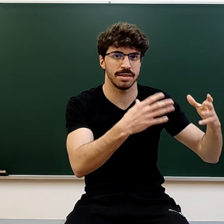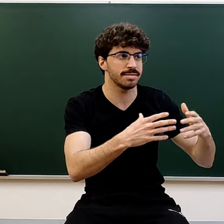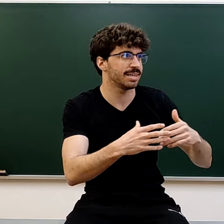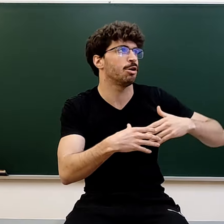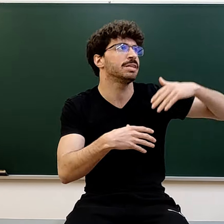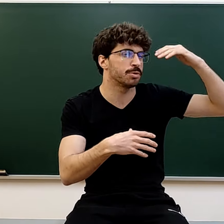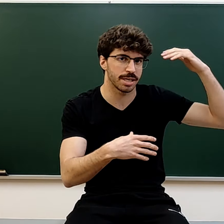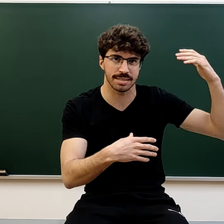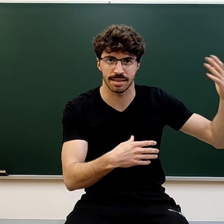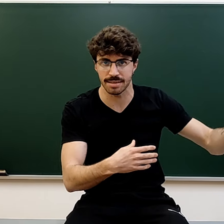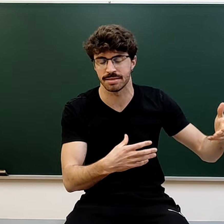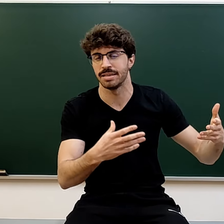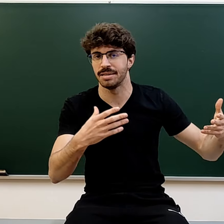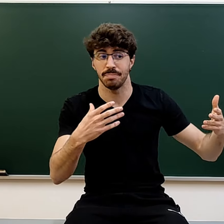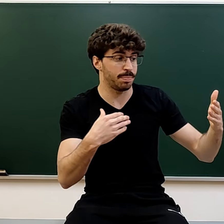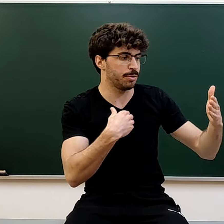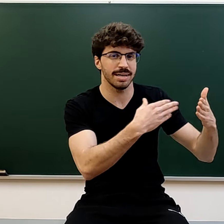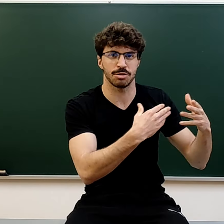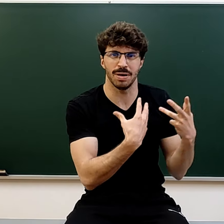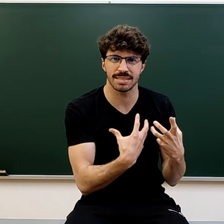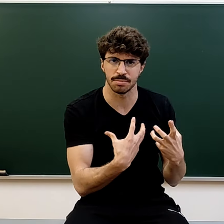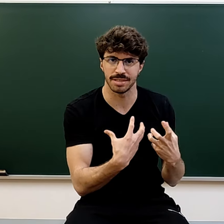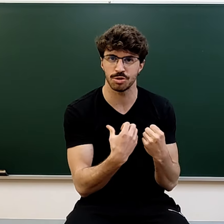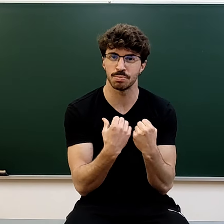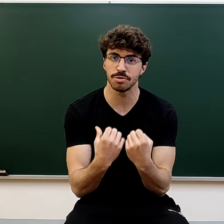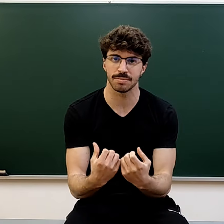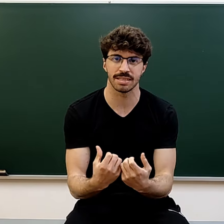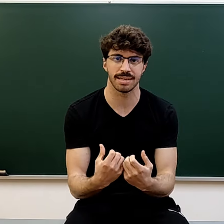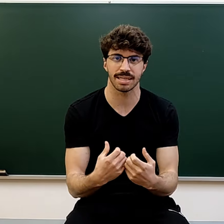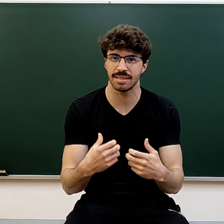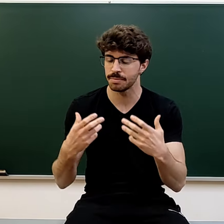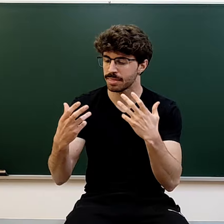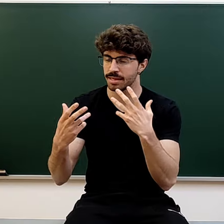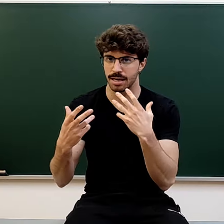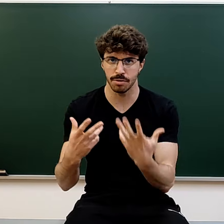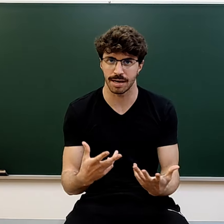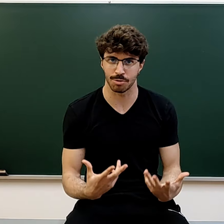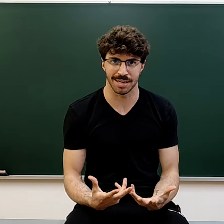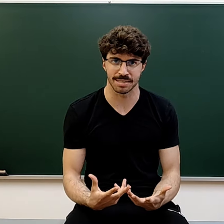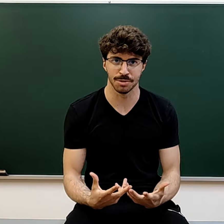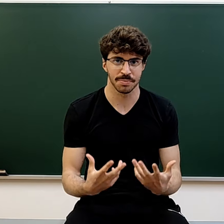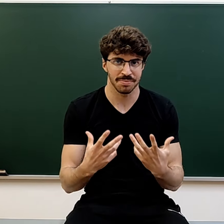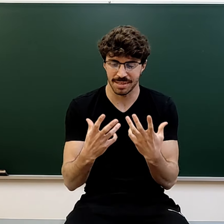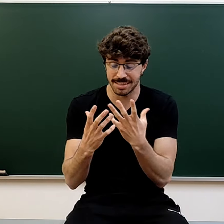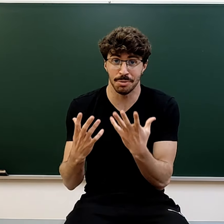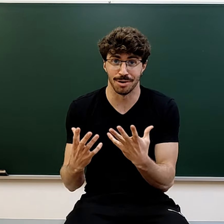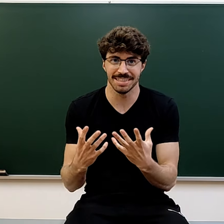el 10, y lo mismo, no llegas al 10. Pero llegas a tu máximo, y eso es mucho más interesante que no llegar a tu máximo. Es que no mola,